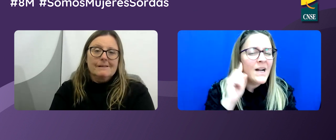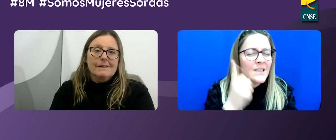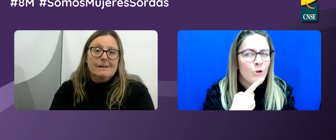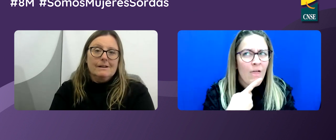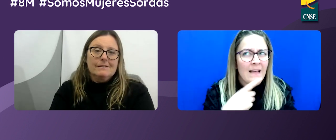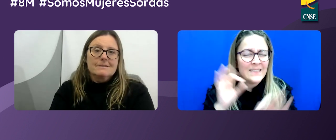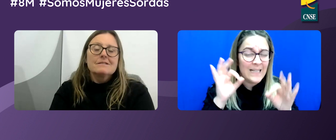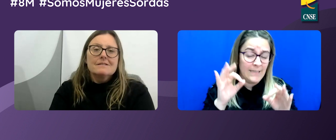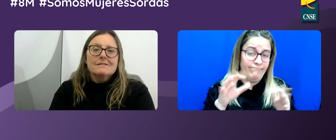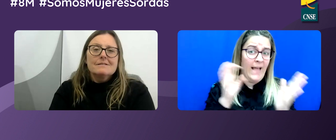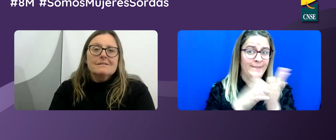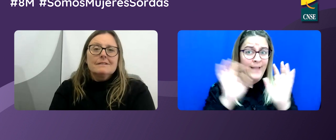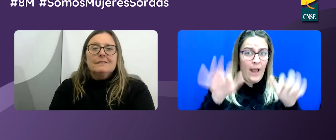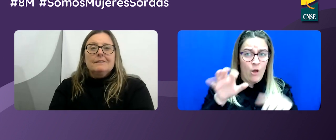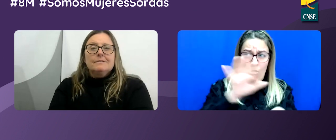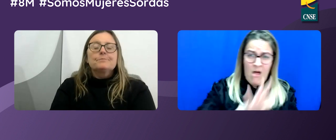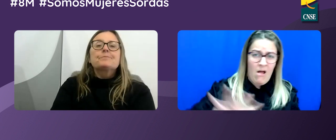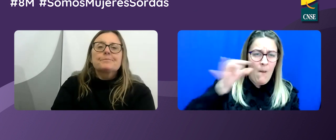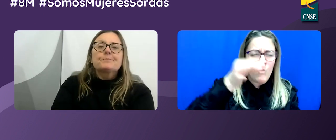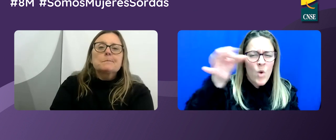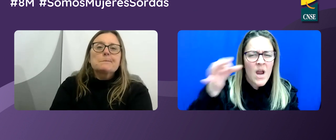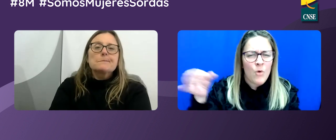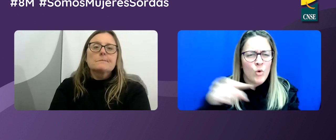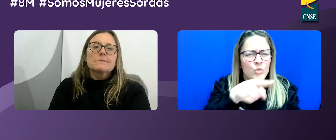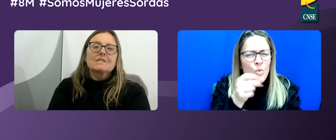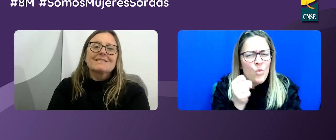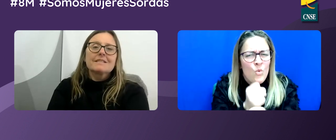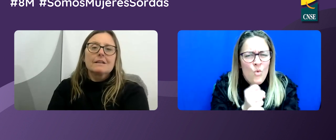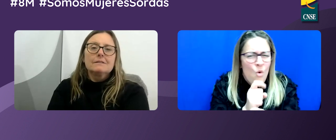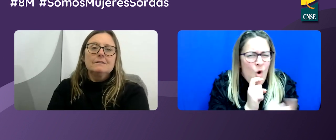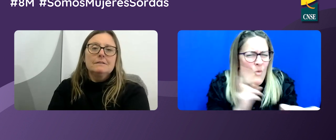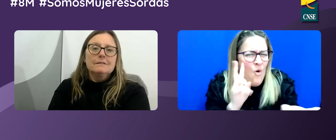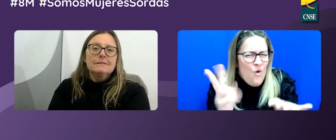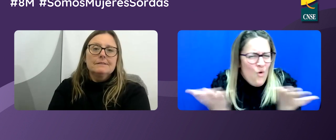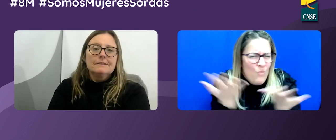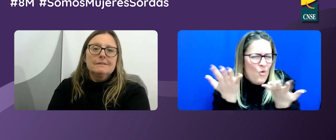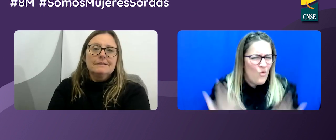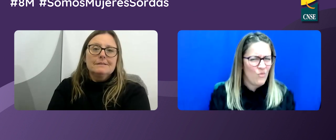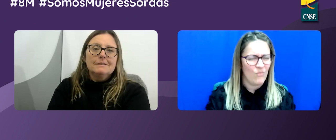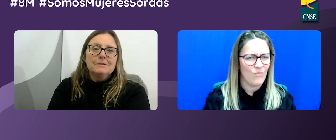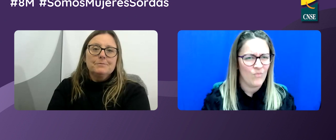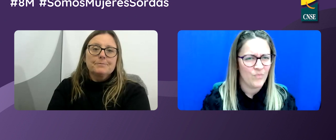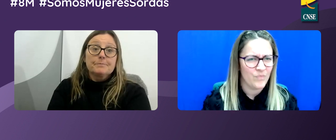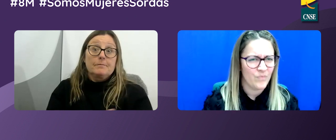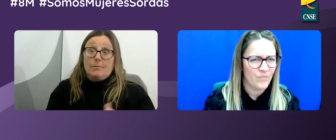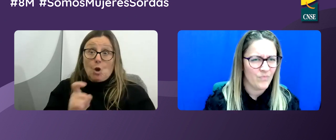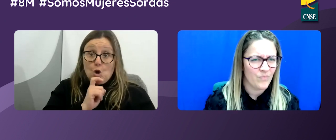Con lo que has visto, ahora pregunto, ¿cómo trabajas con las mujeres sordas que viven en entornos rurales de Castilla y León?